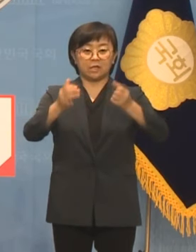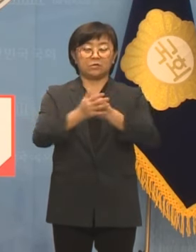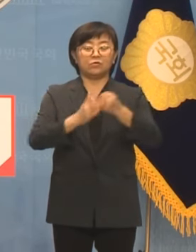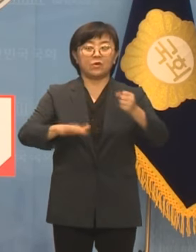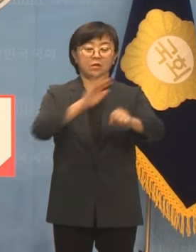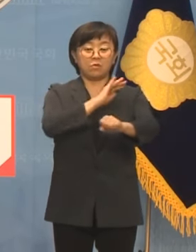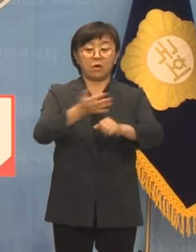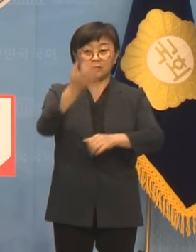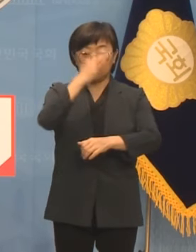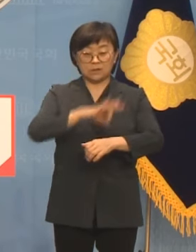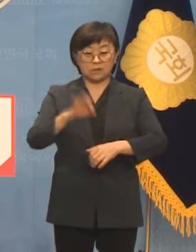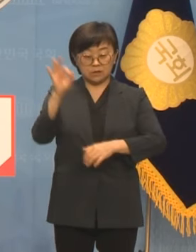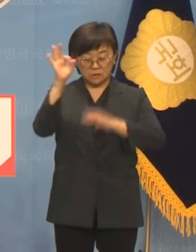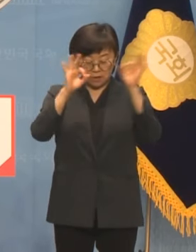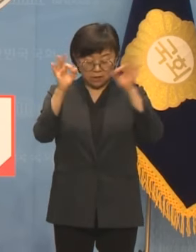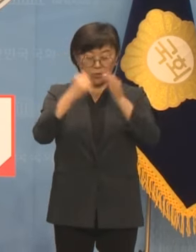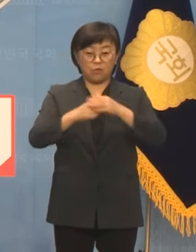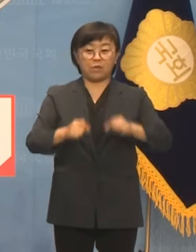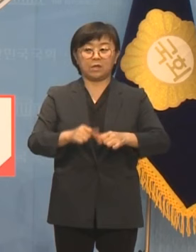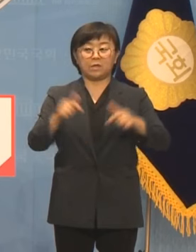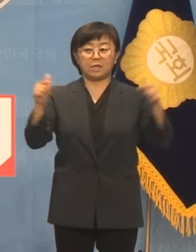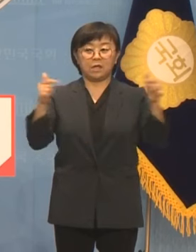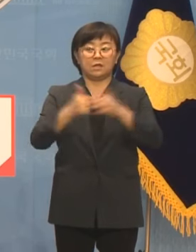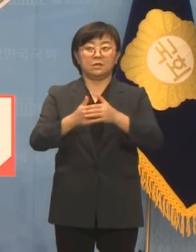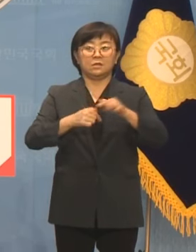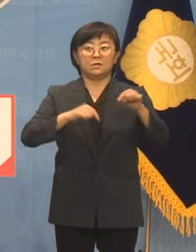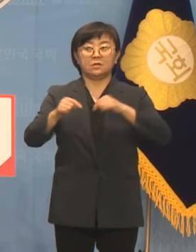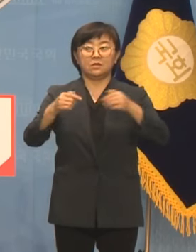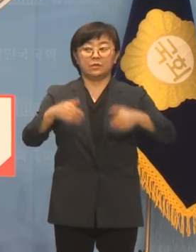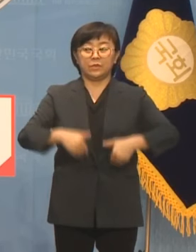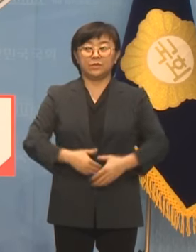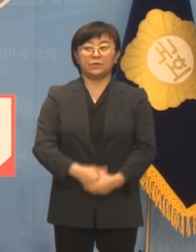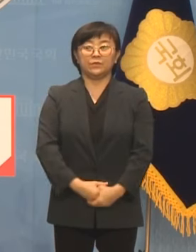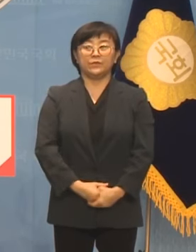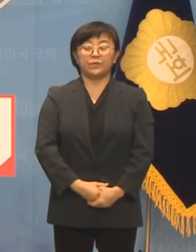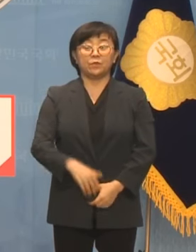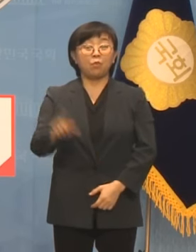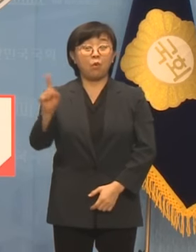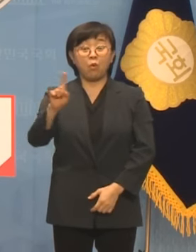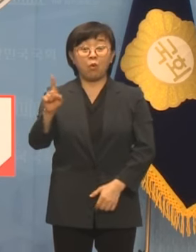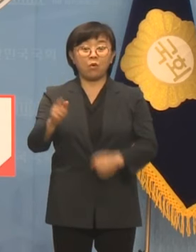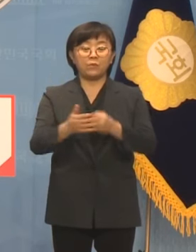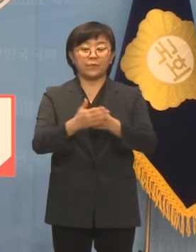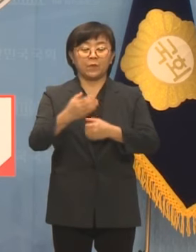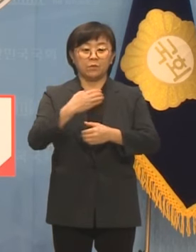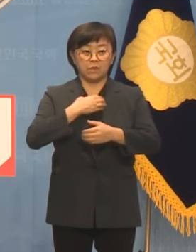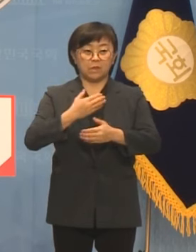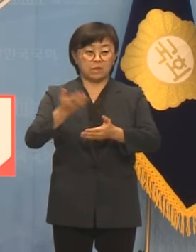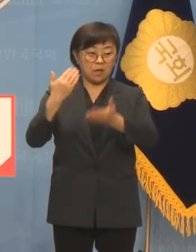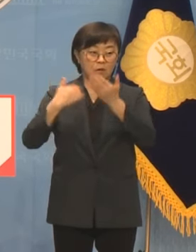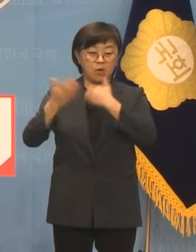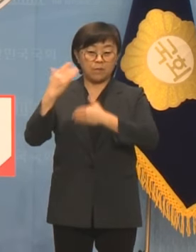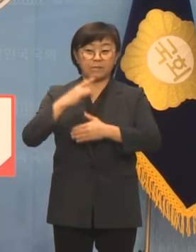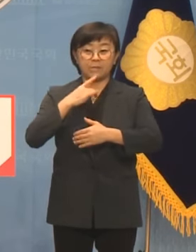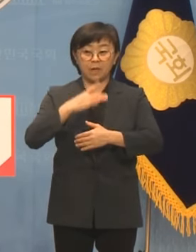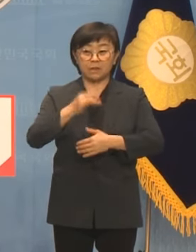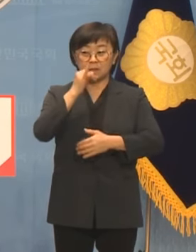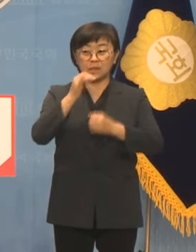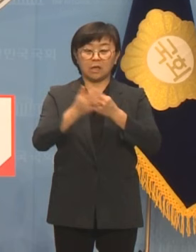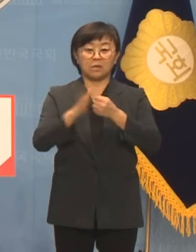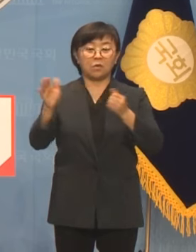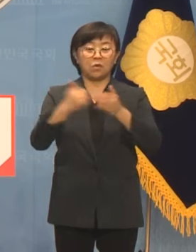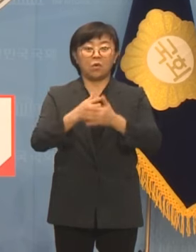적극적으로 찾아내고 확대하는 정치가 필요합니다. 무엇보다 위기와 과거만을 부르짖는 것이 아닌